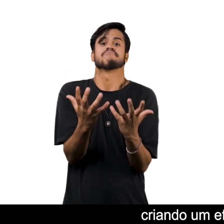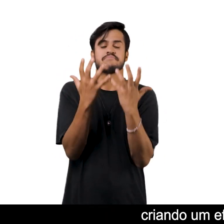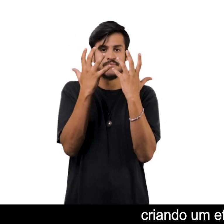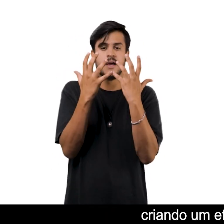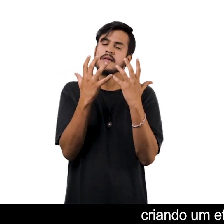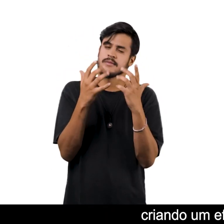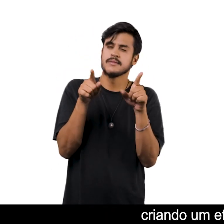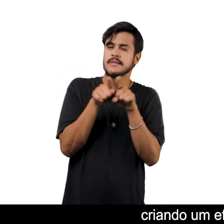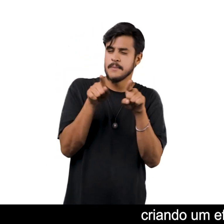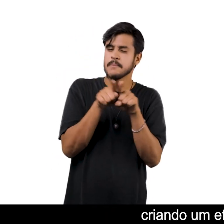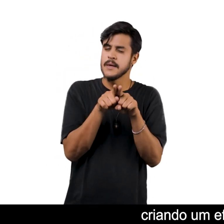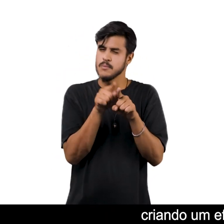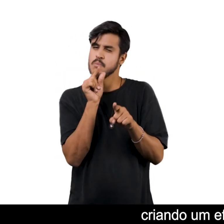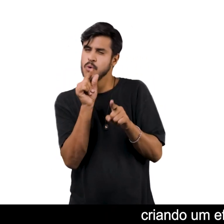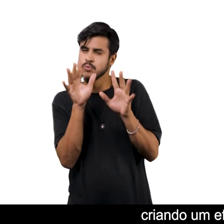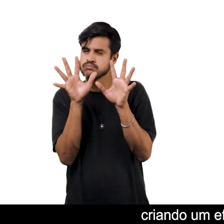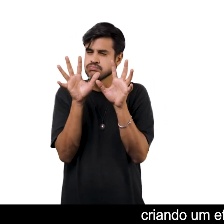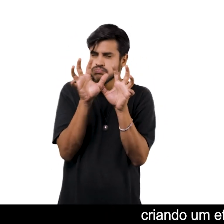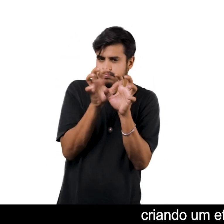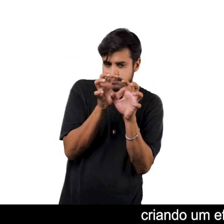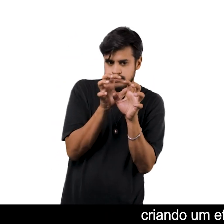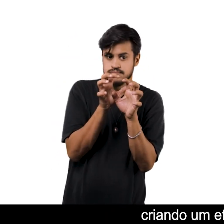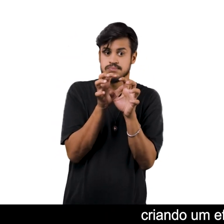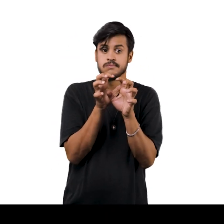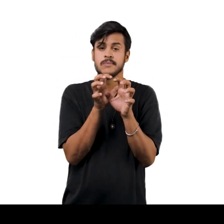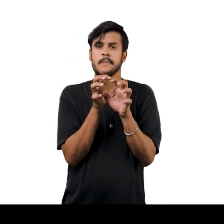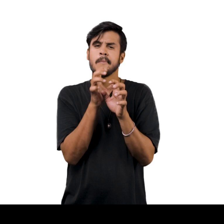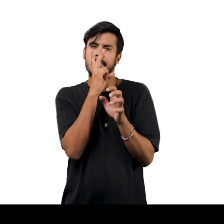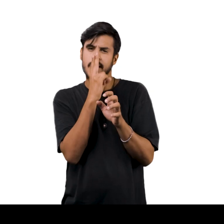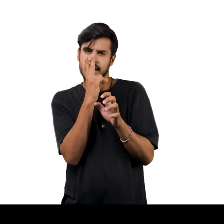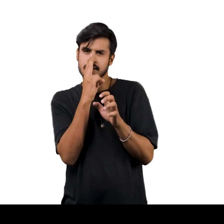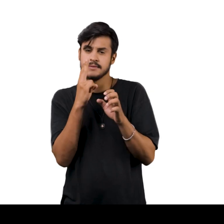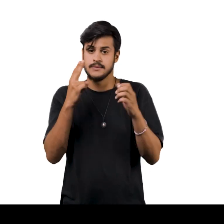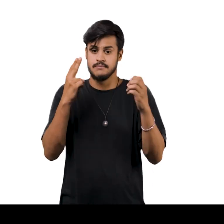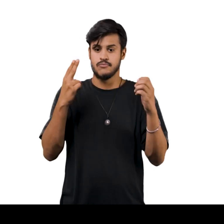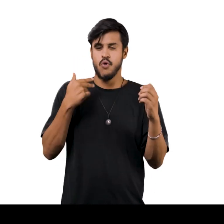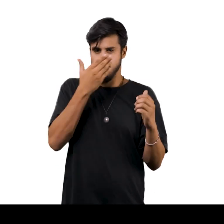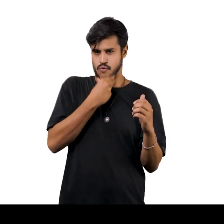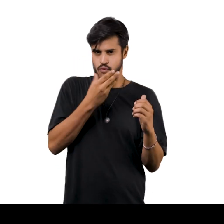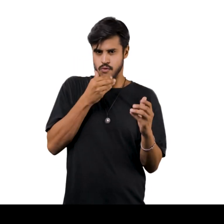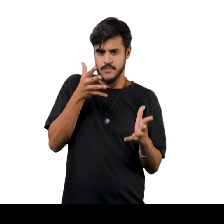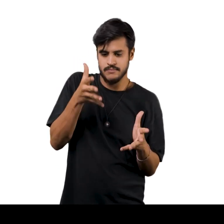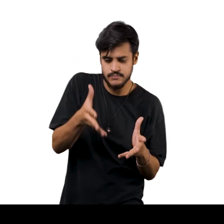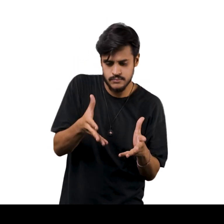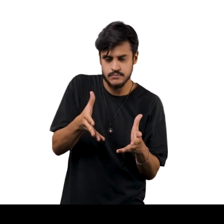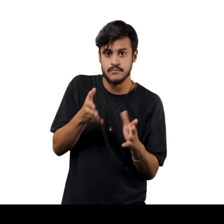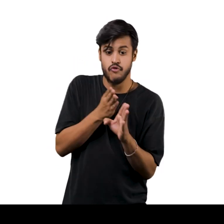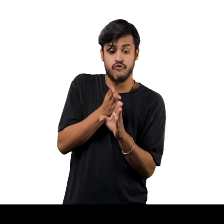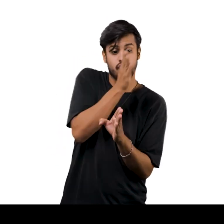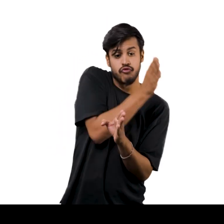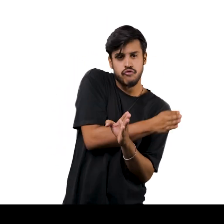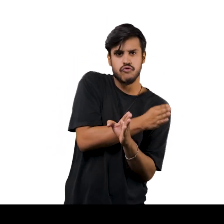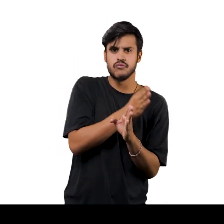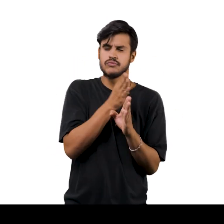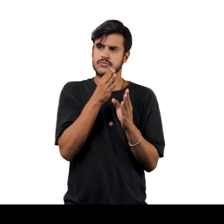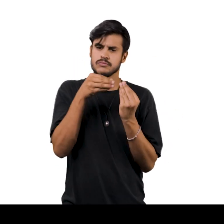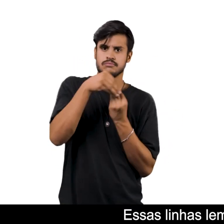cintilante E ao mesmo tempo um pouco sombrio Que une o primeiro plano e o fundo